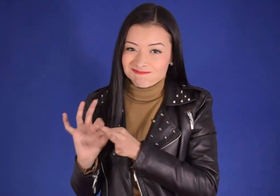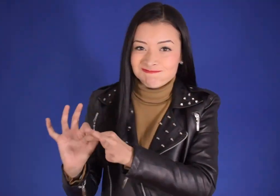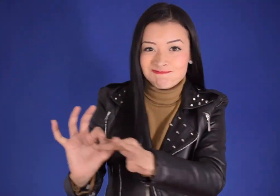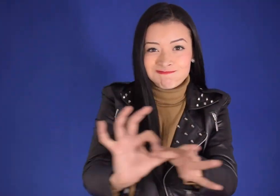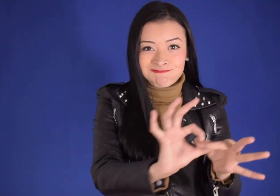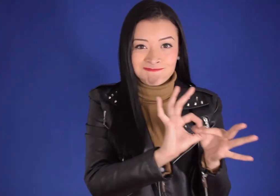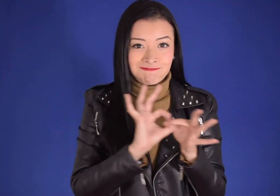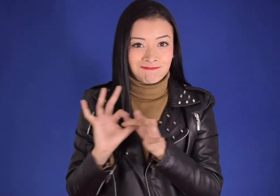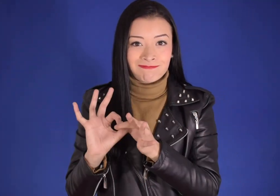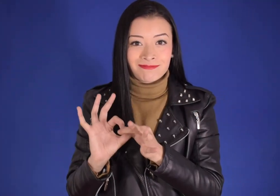Unidad